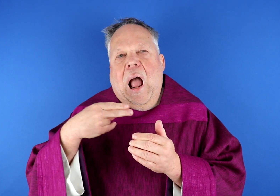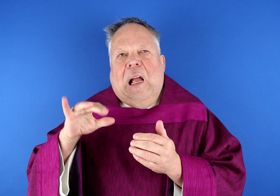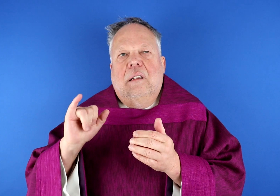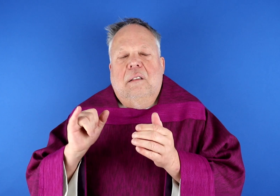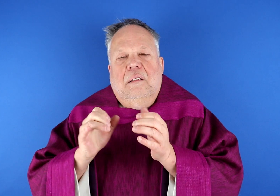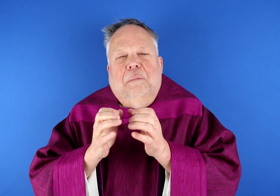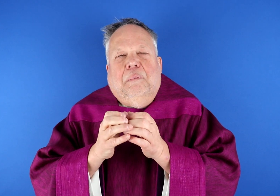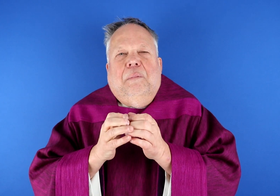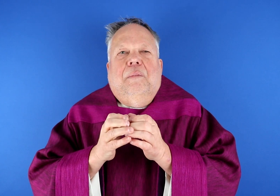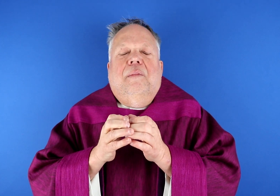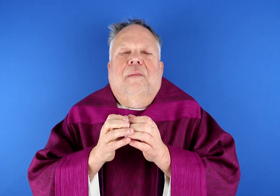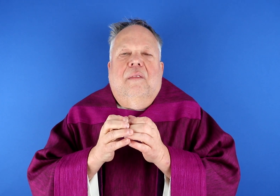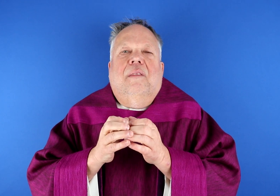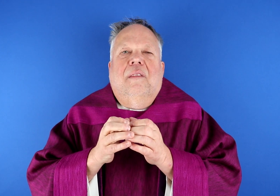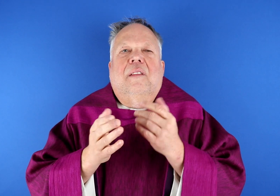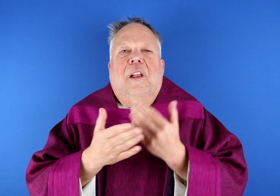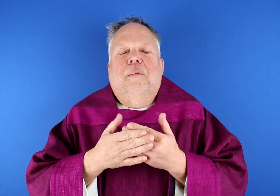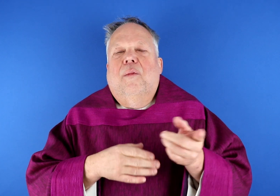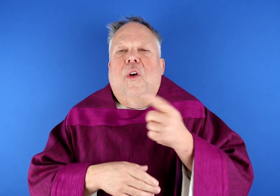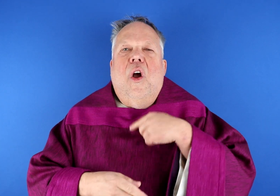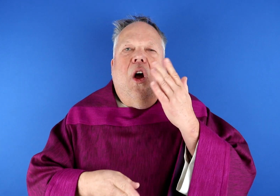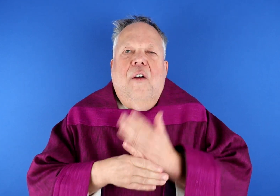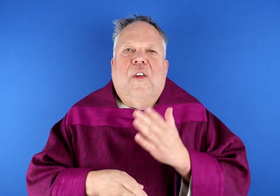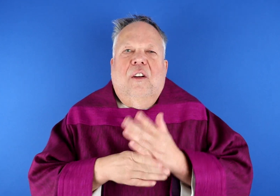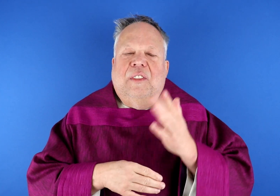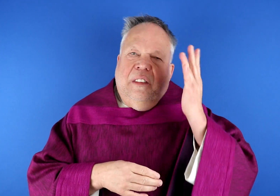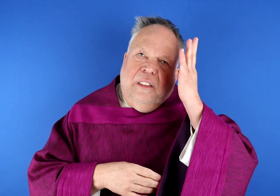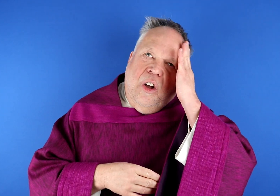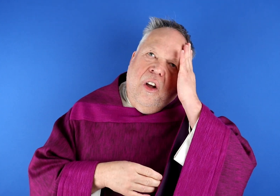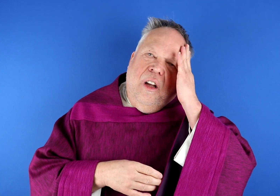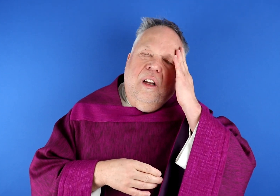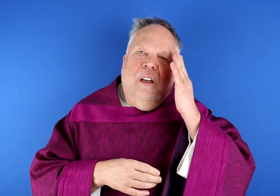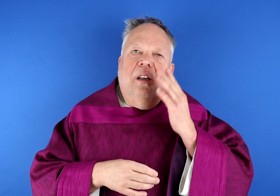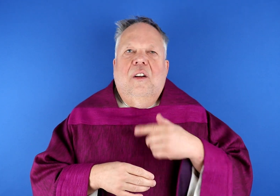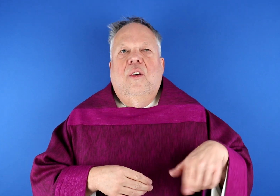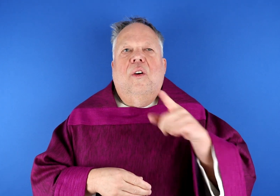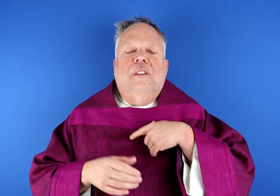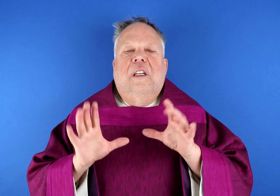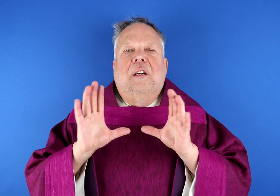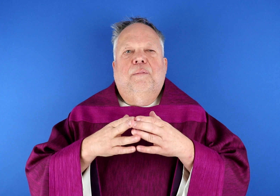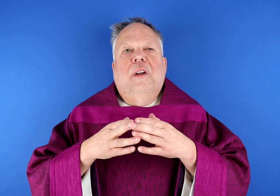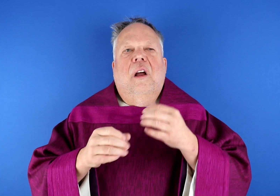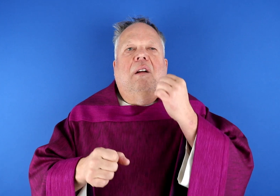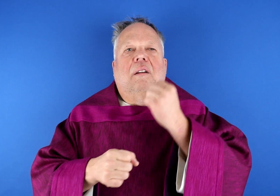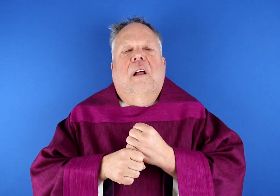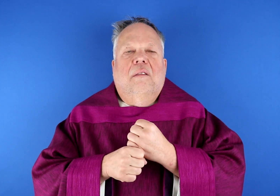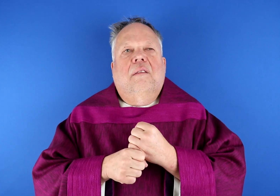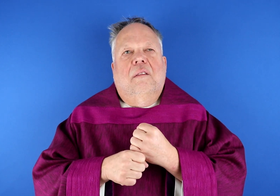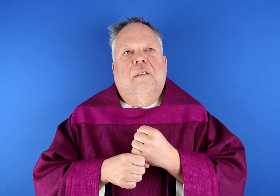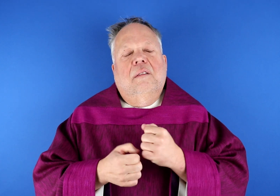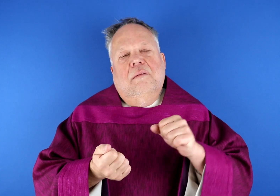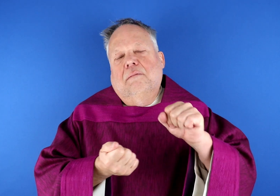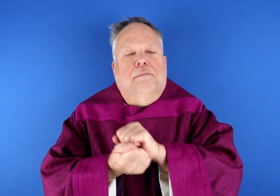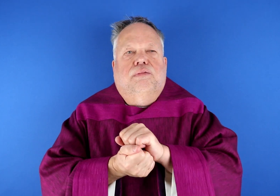Wir sind eine kleine Minderheit und deshalb haben wir oft Sorgen, dass diese kleine